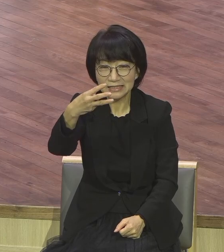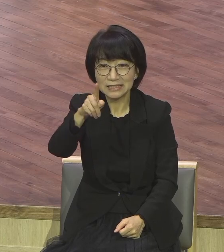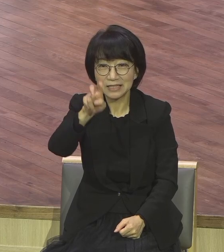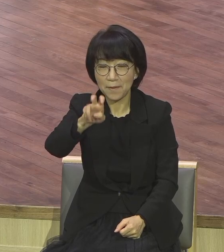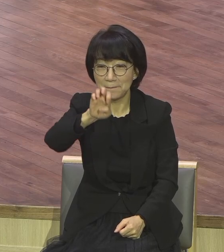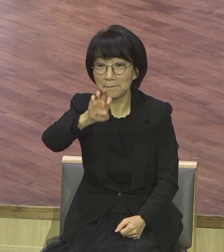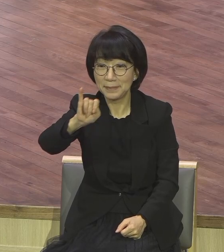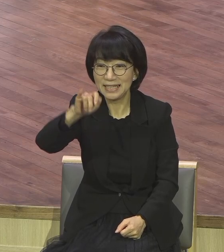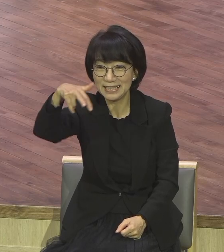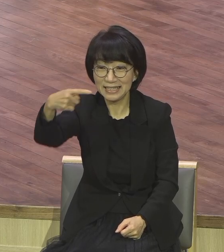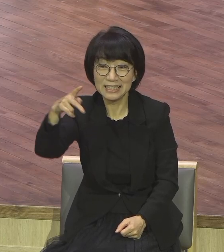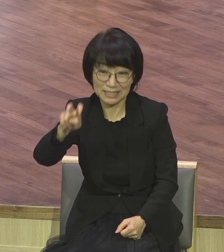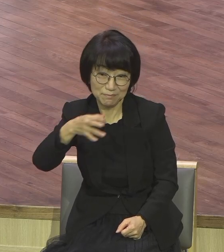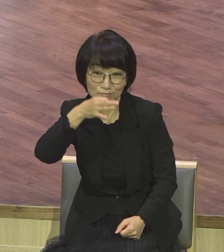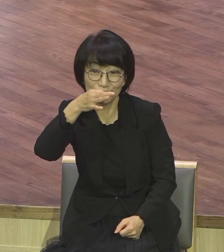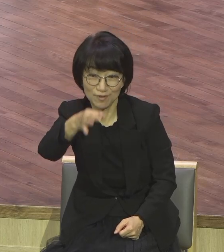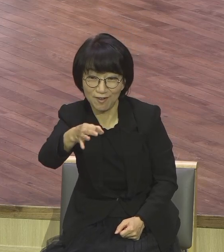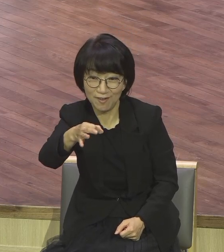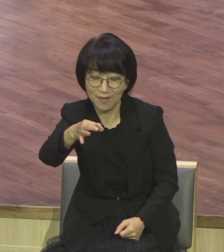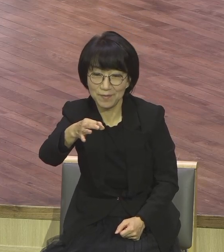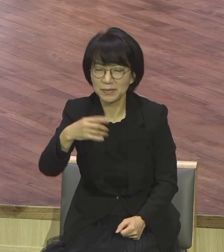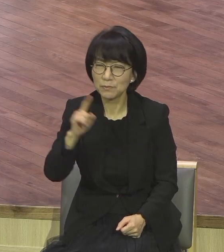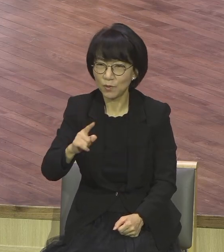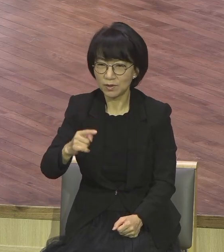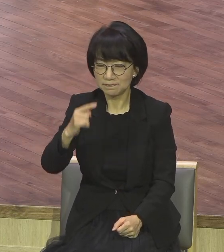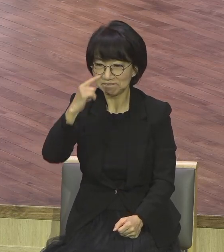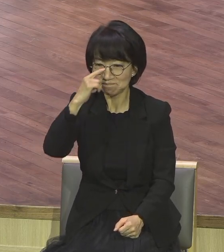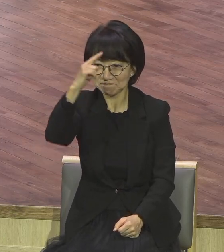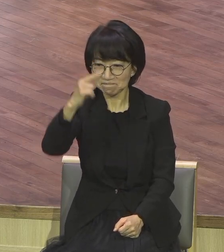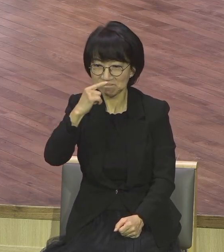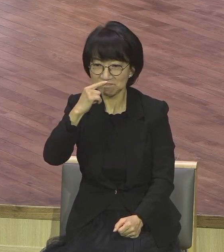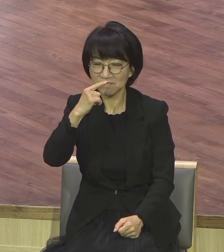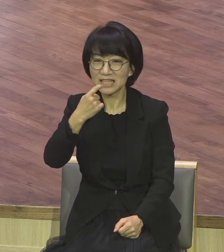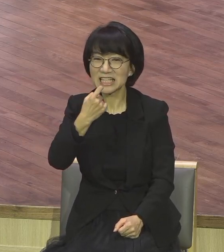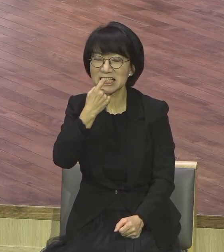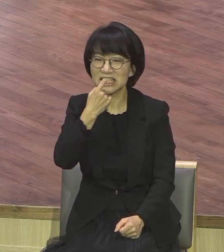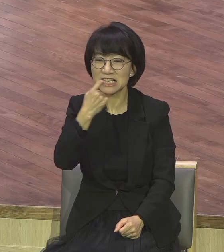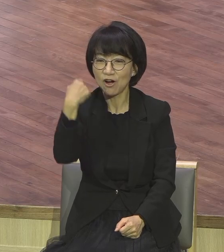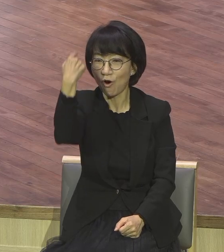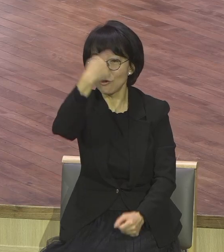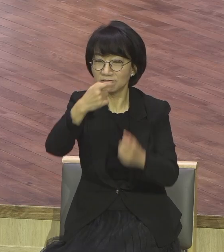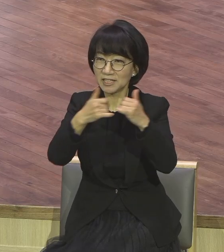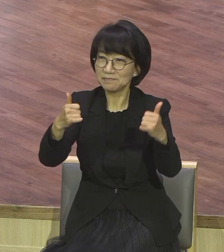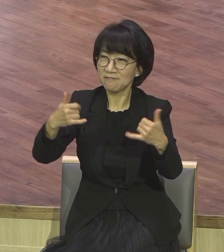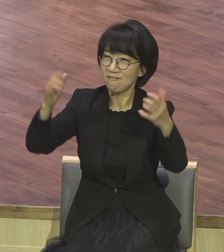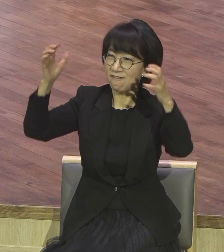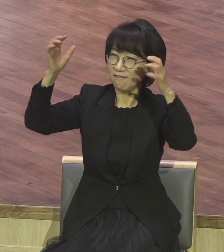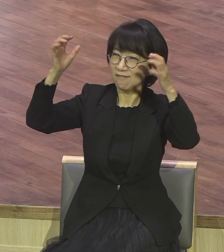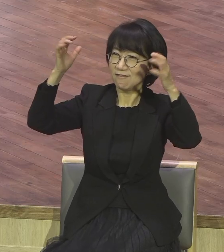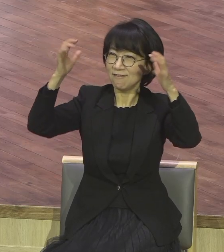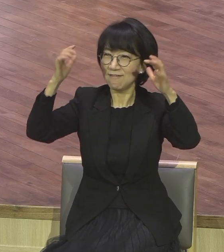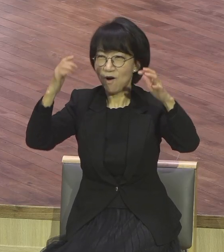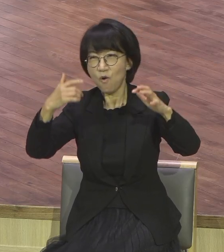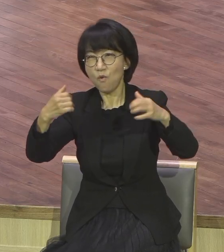백인보수층 여전히 트럼피즘 환호합니다. 그래서